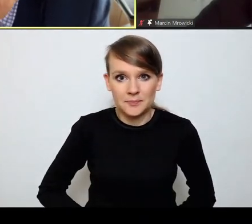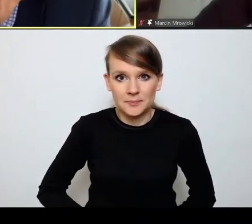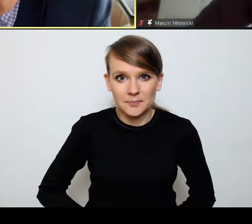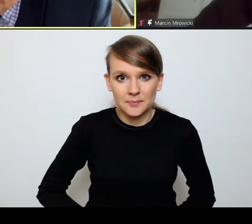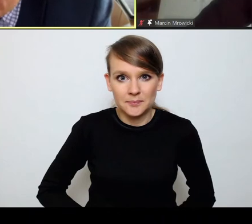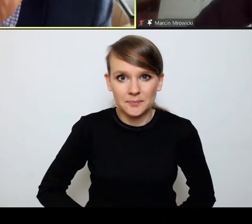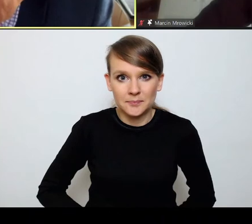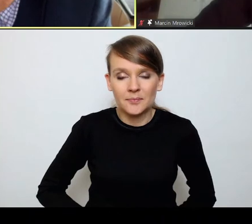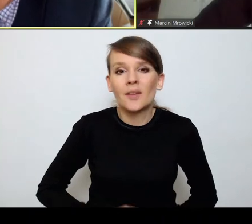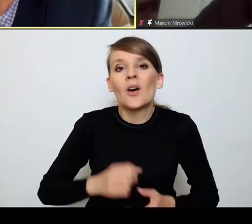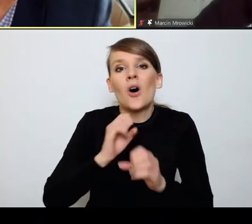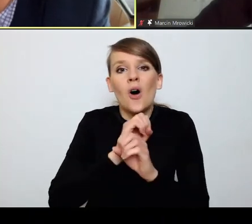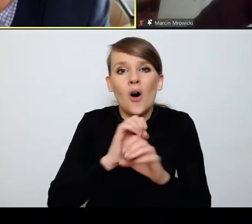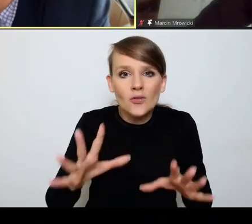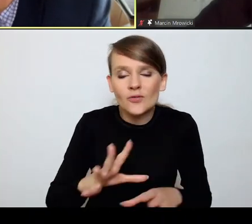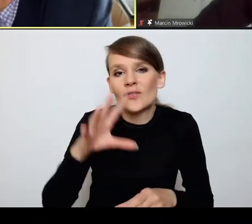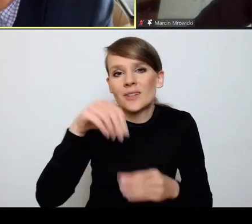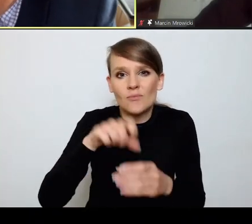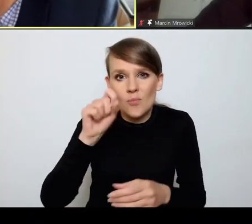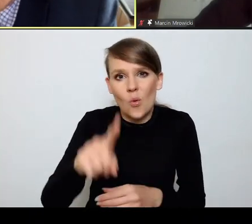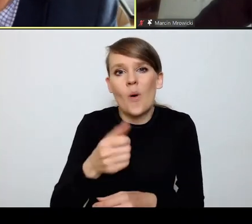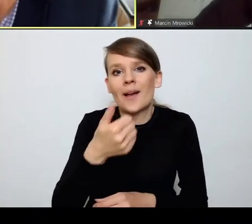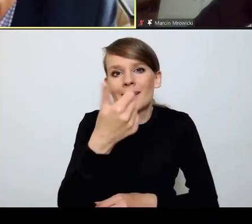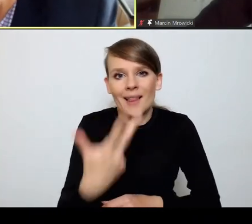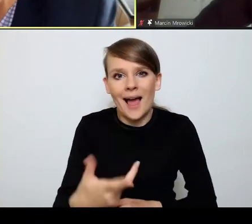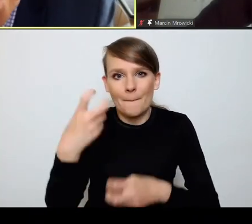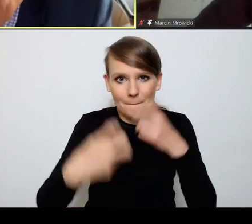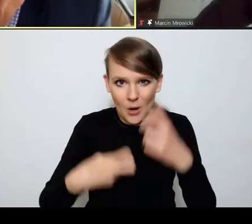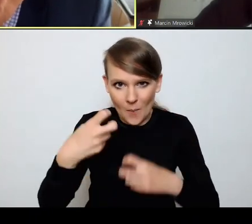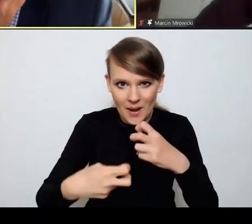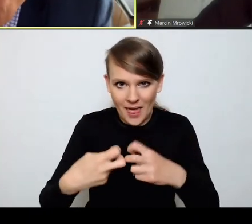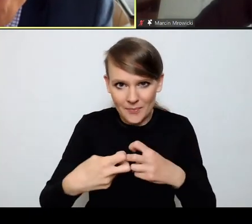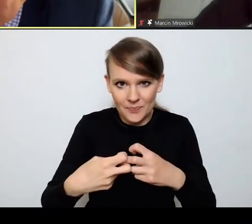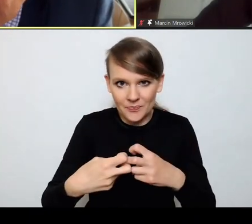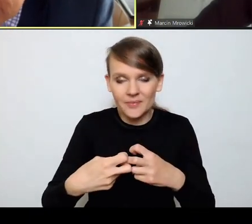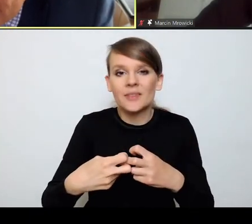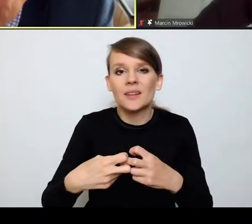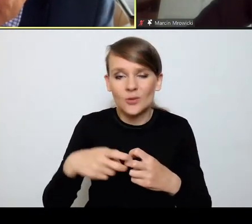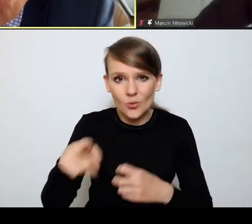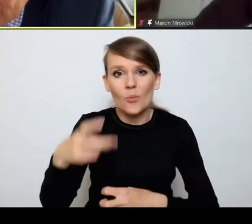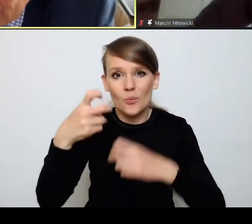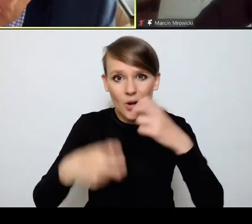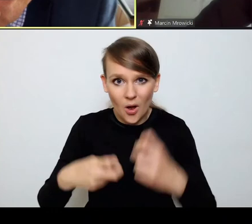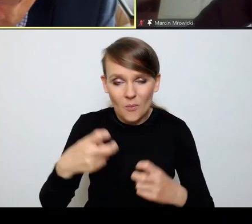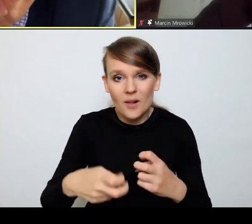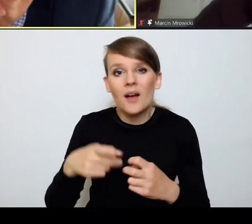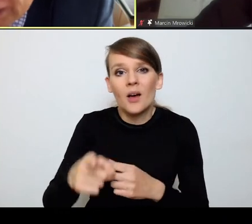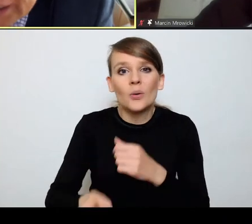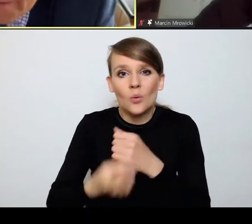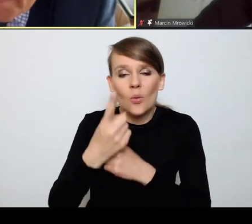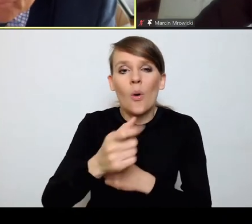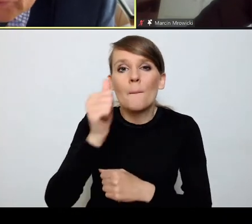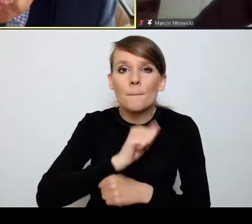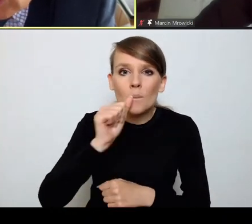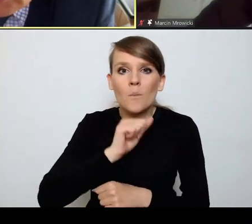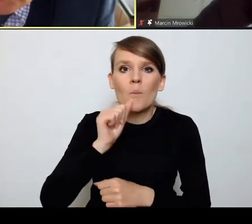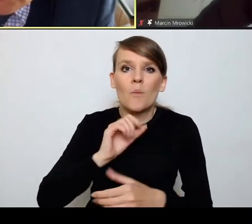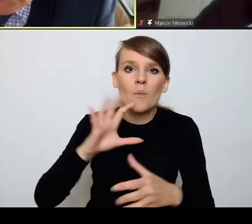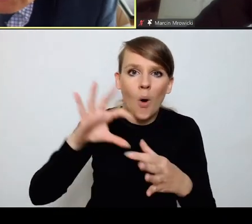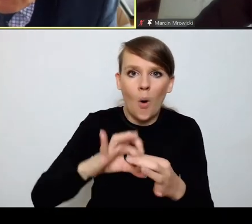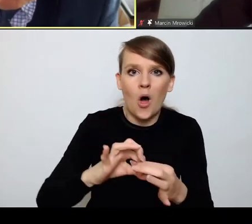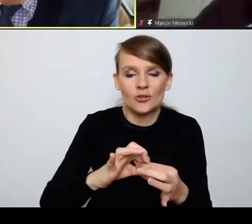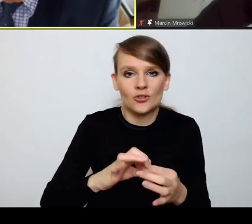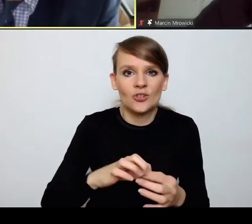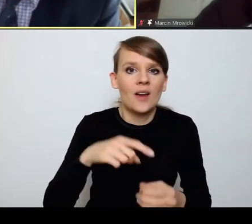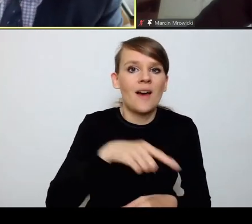Jest oczywiście kilka problemów, kilka problemów, które ewidentnie są następstwem próby łączenia wody